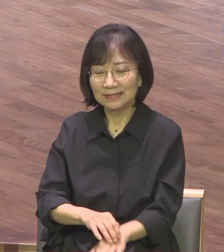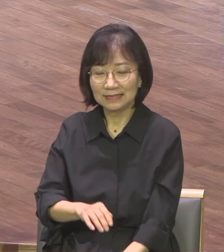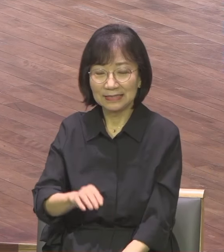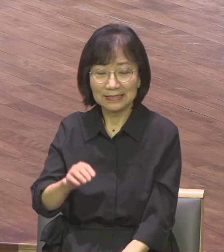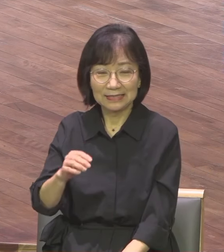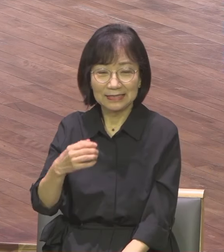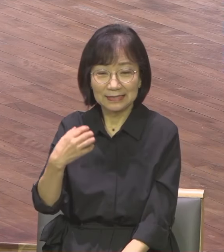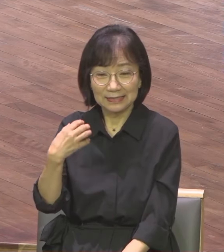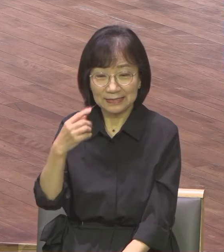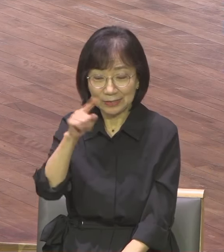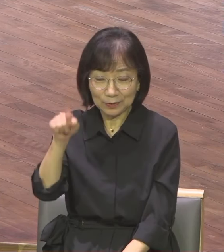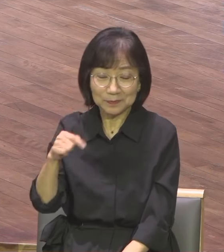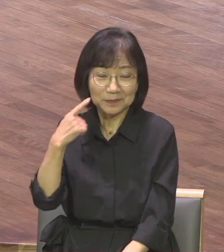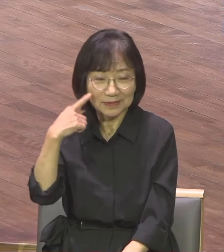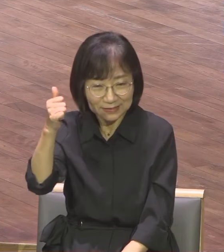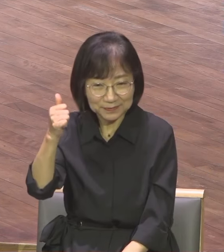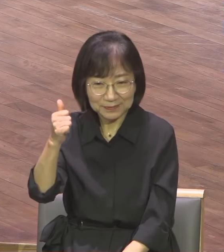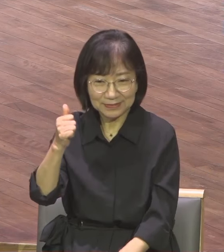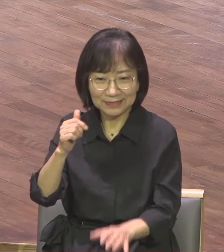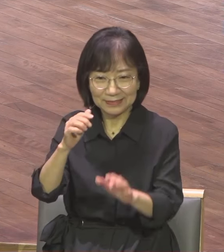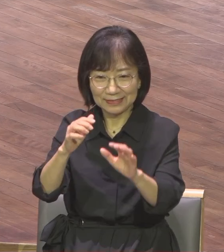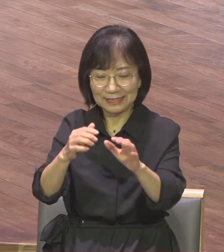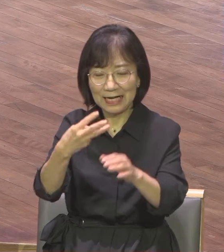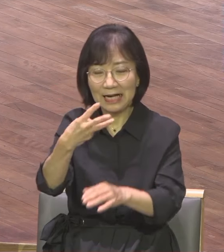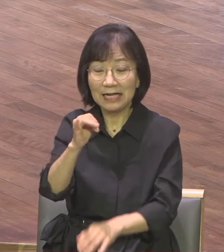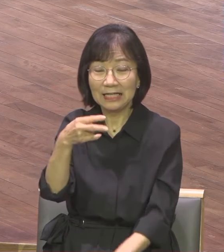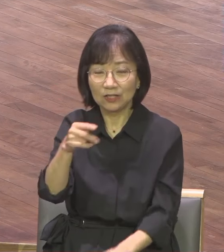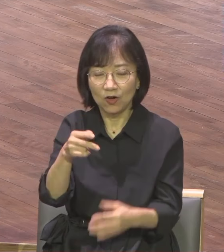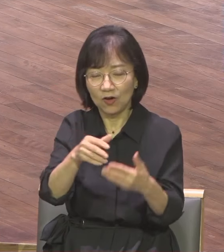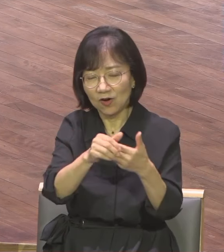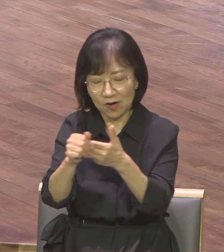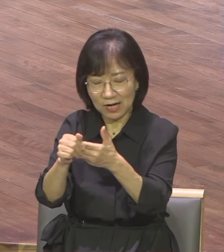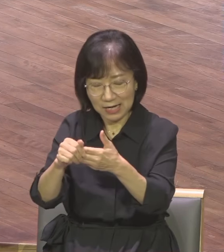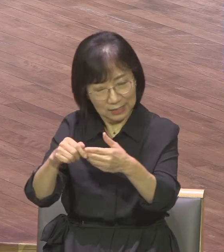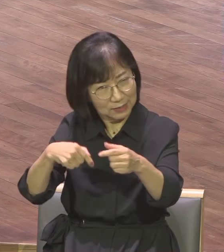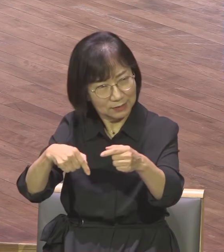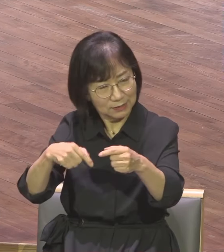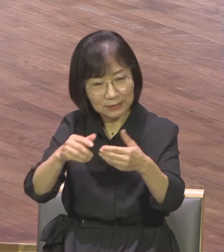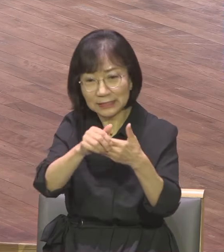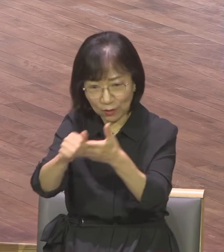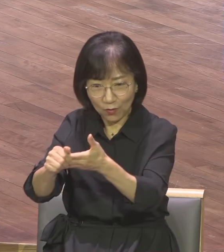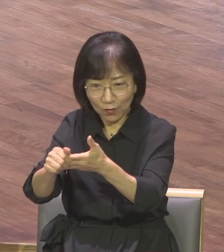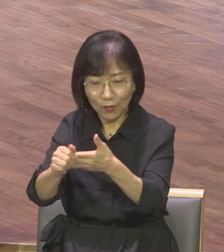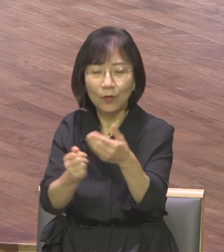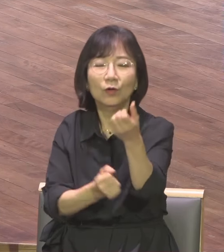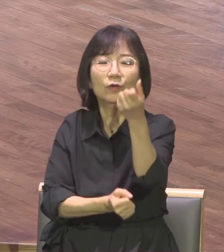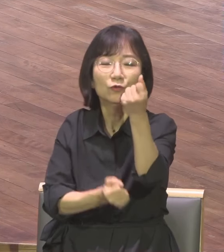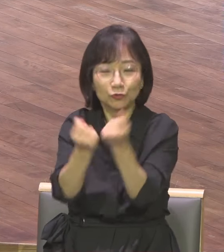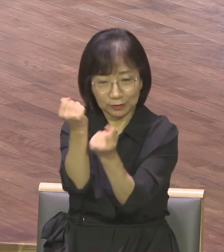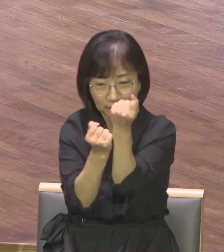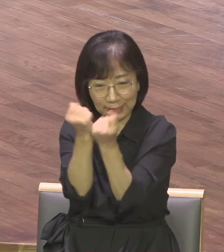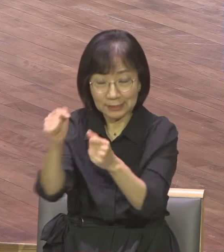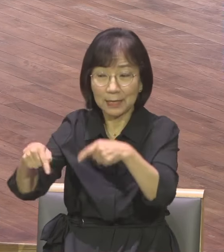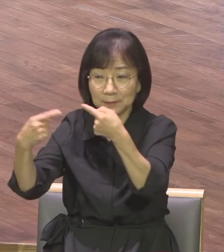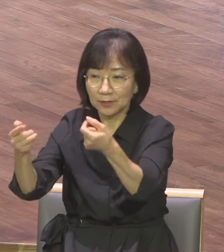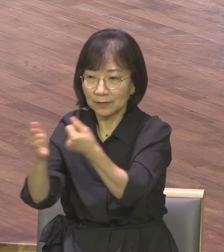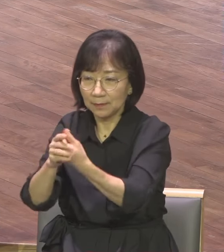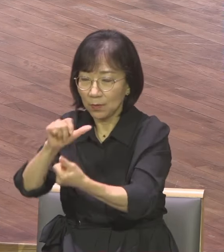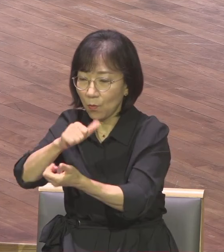수련회에 참석 중에 계십니다 단임 목사님의 사역과 오력을 위해 기도해 주시기 바랍니다 아울러 우리